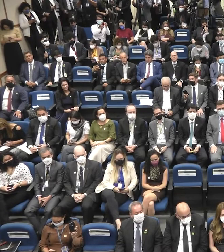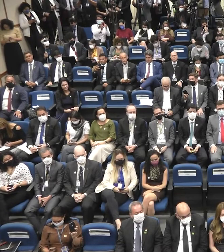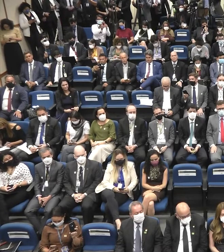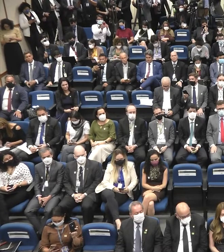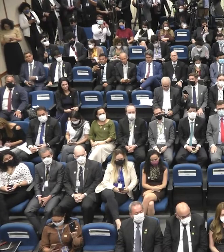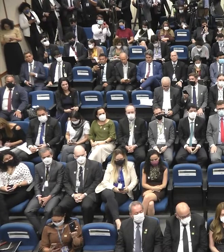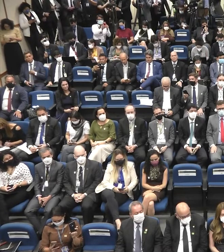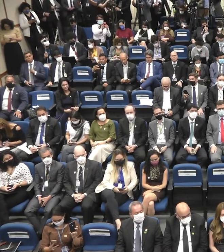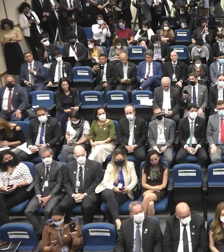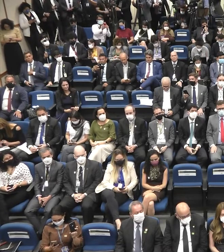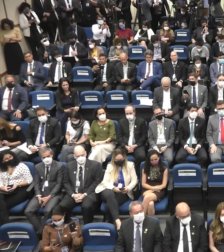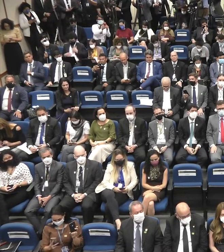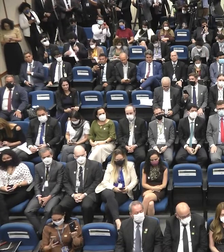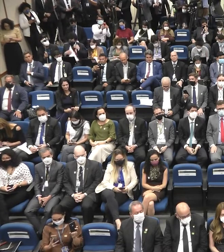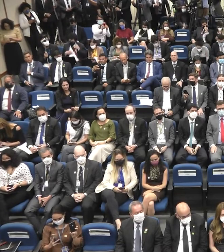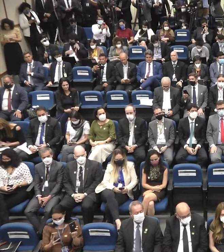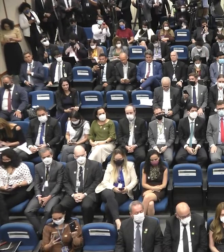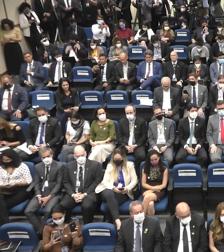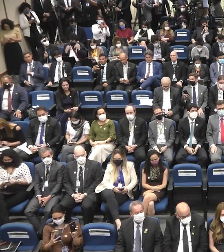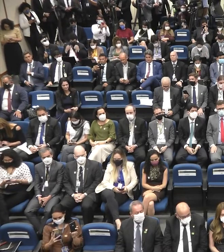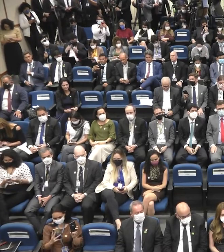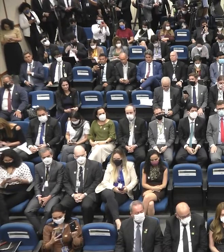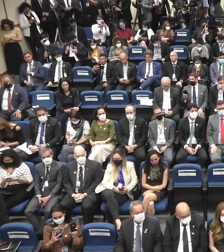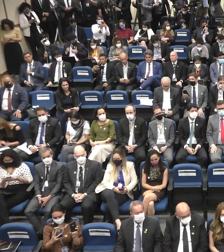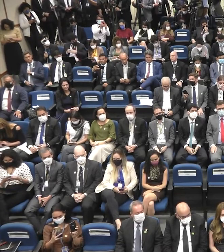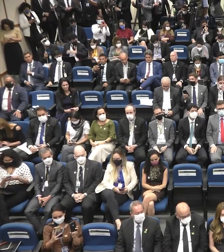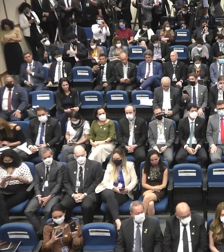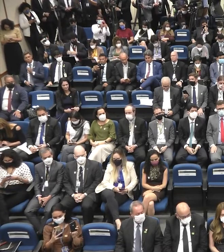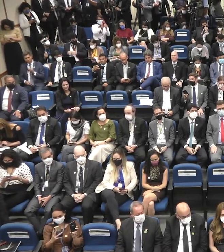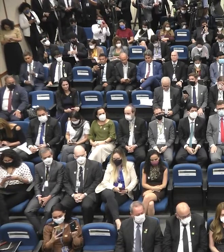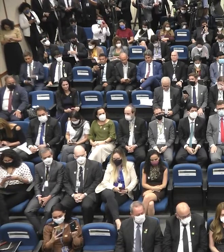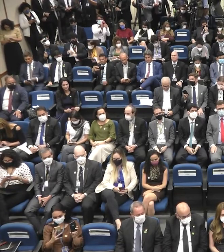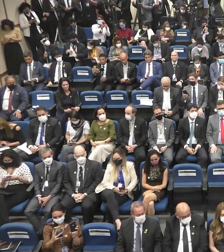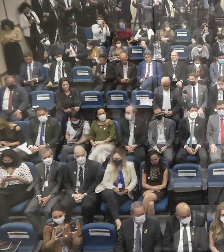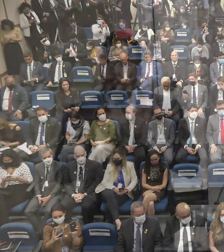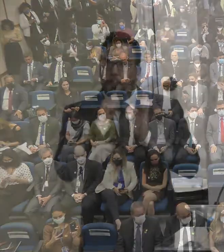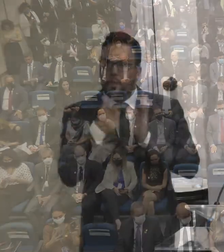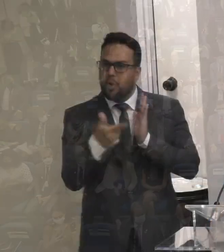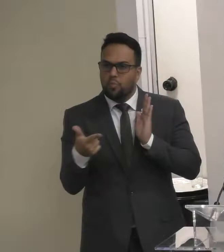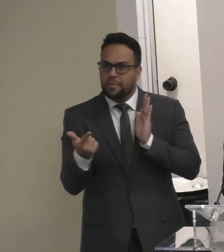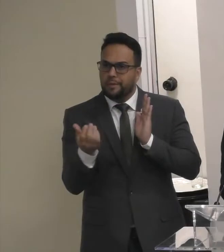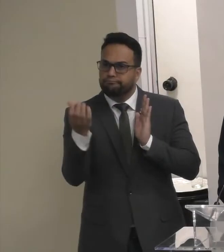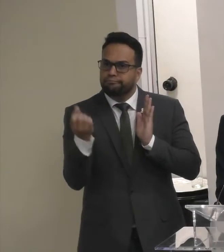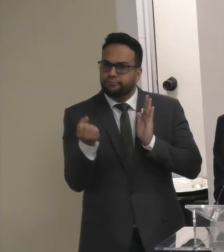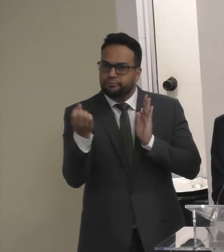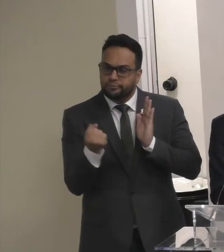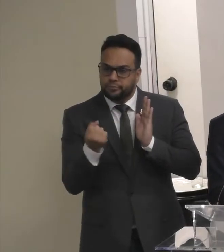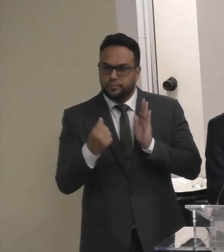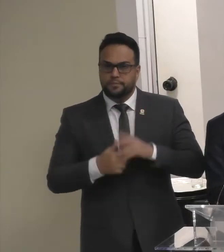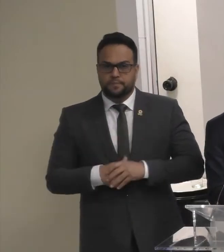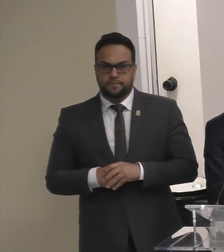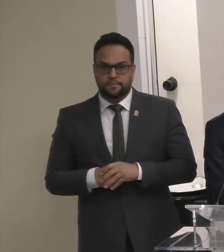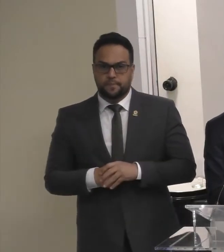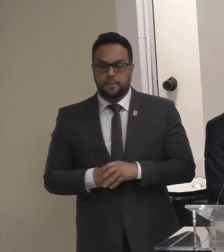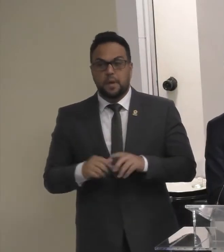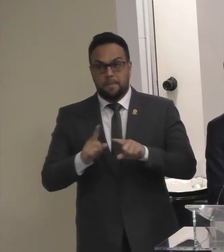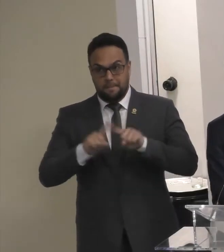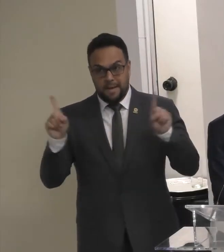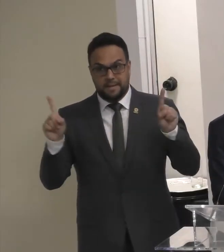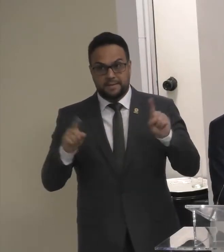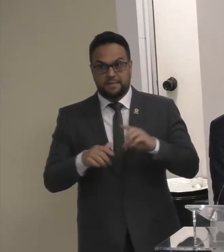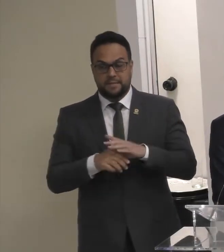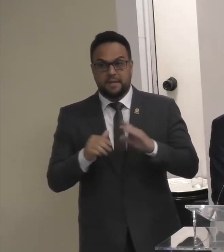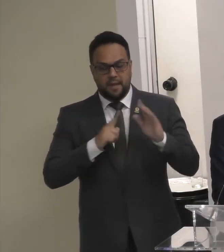Direito Por lei Aos descontos Não recebem Esses benefícios E aqui Por uma questão